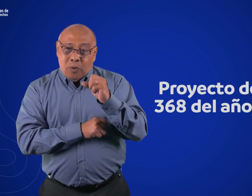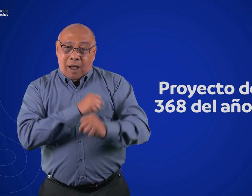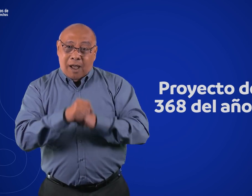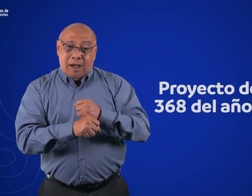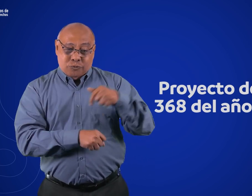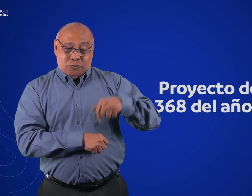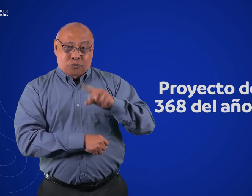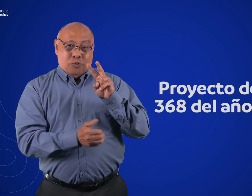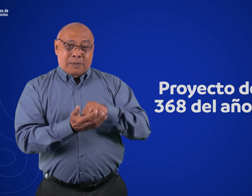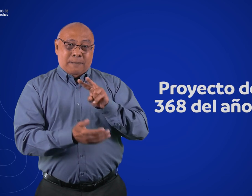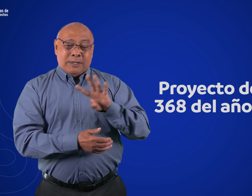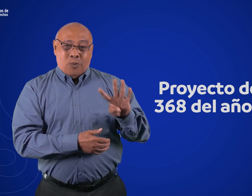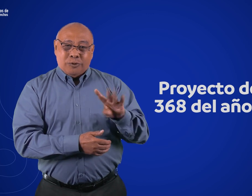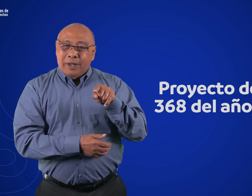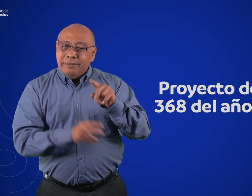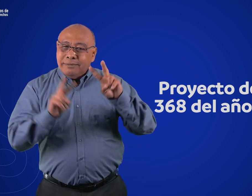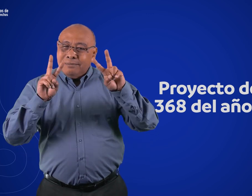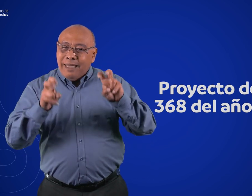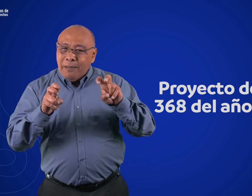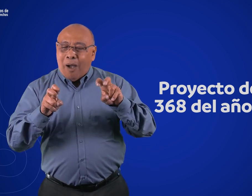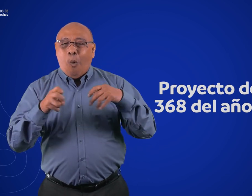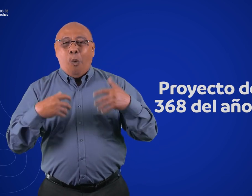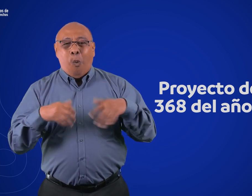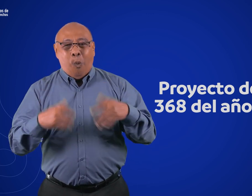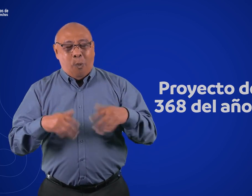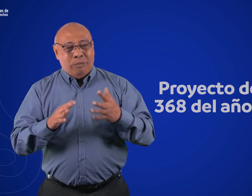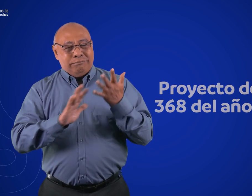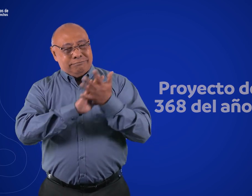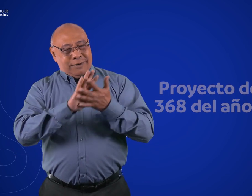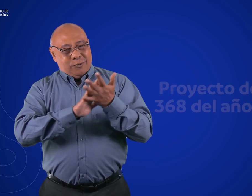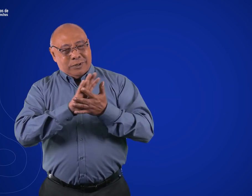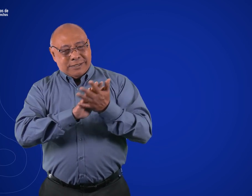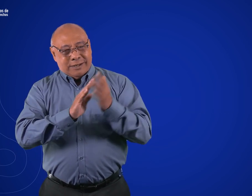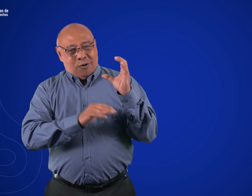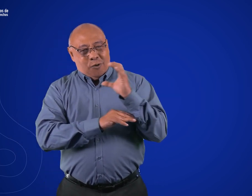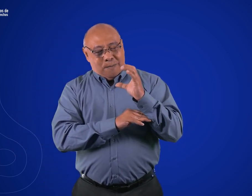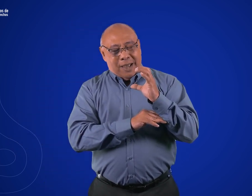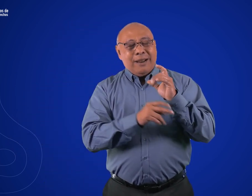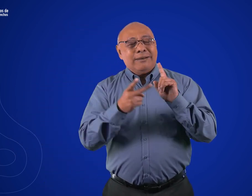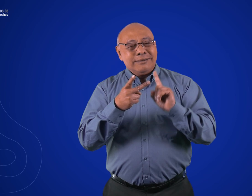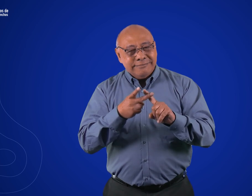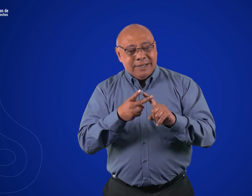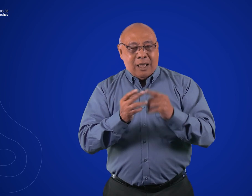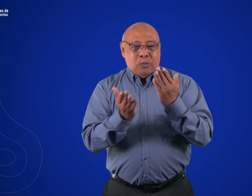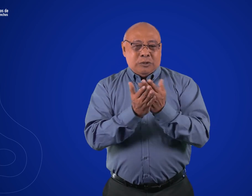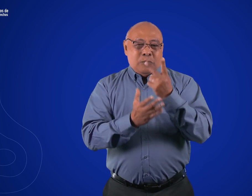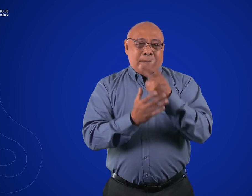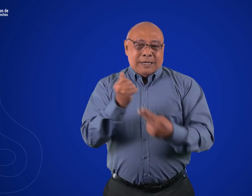2024, el cual nombra la lengua de señas colombiana y la educación bilingüe. Hace poco quedó